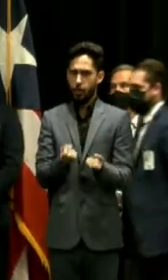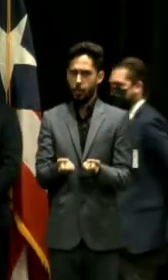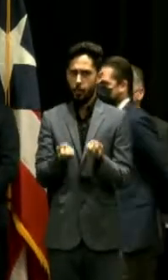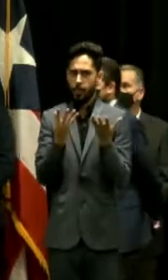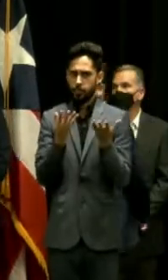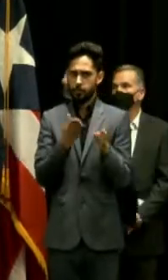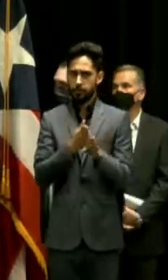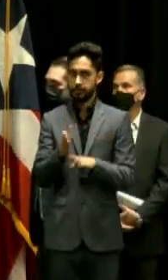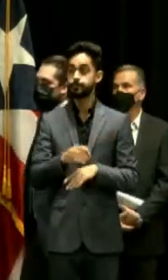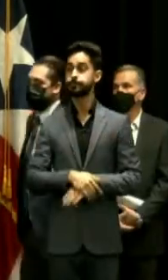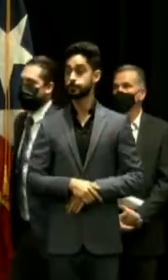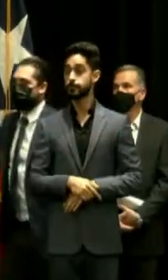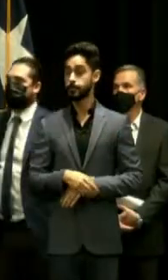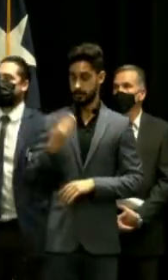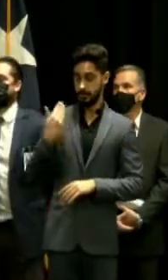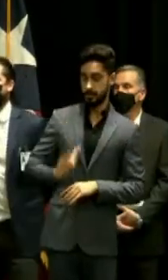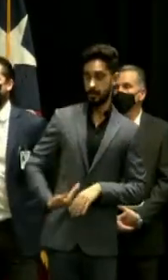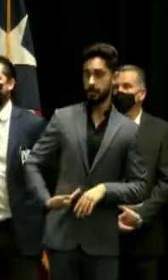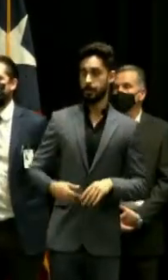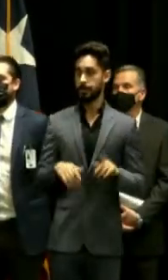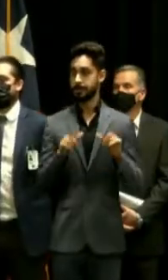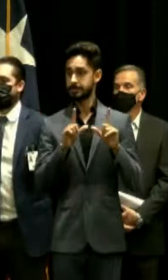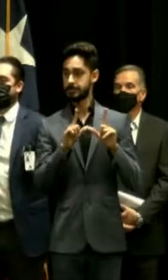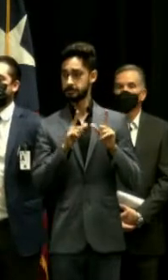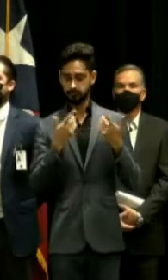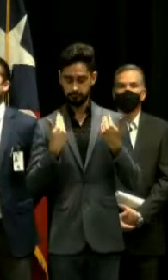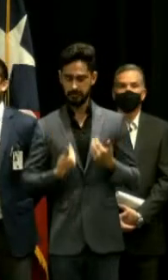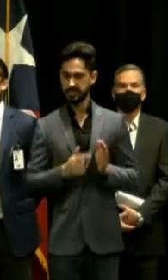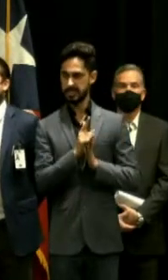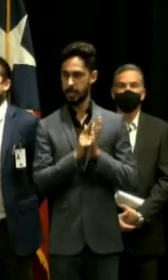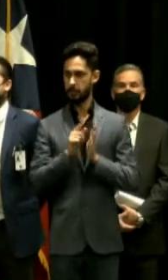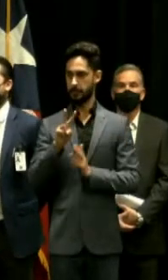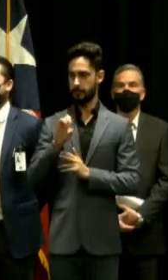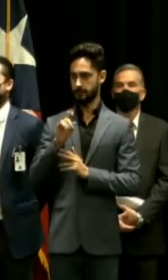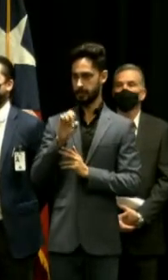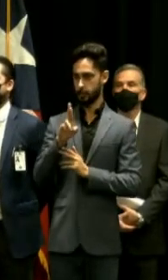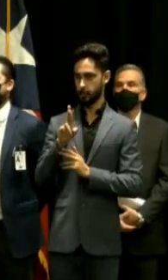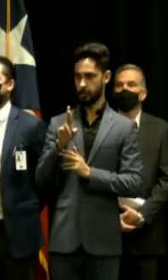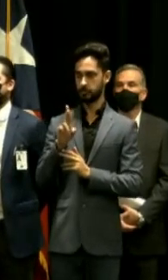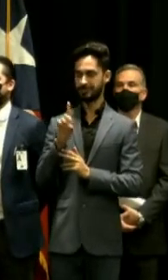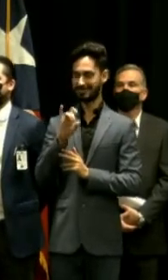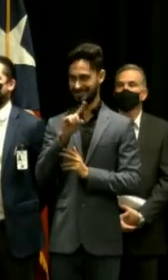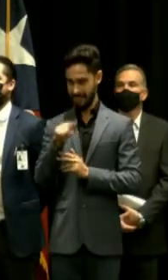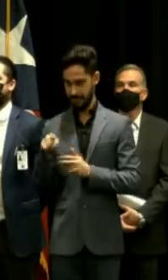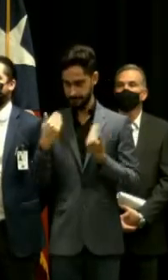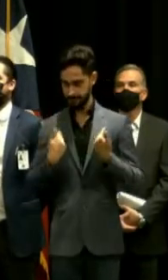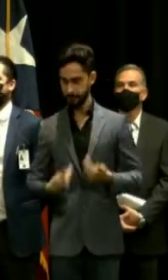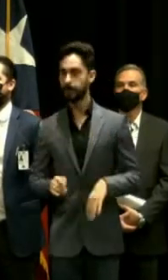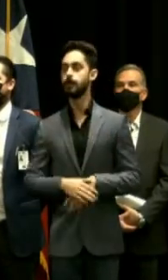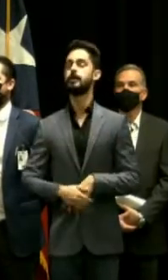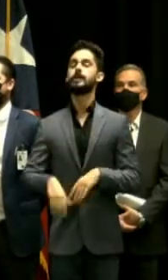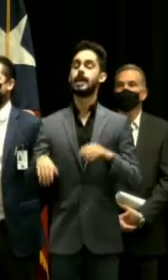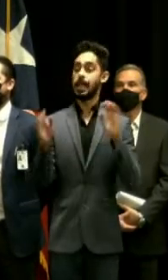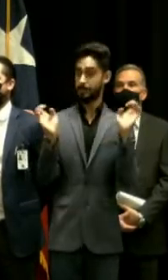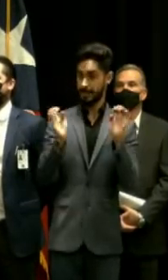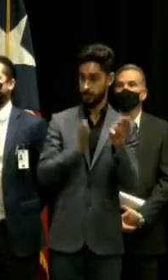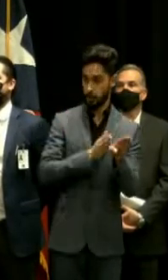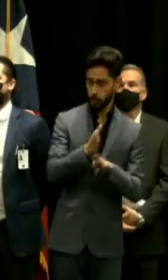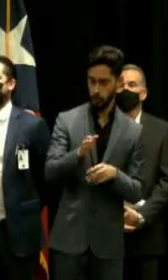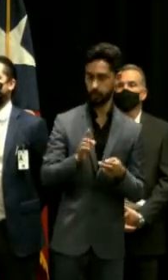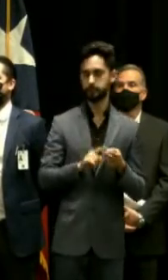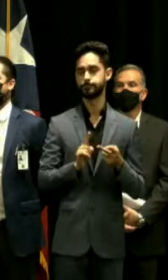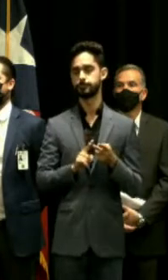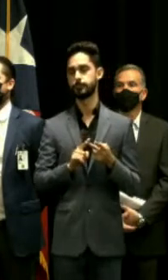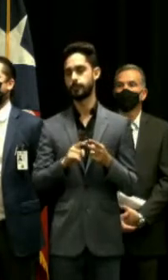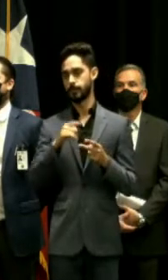si saludo licenciado Víctor Díaz este hospital va a estar operando con médicos emergenciólogos pediatras medicina primaria